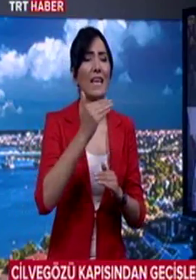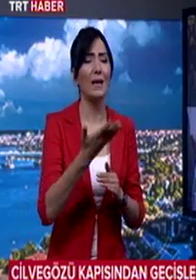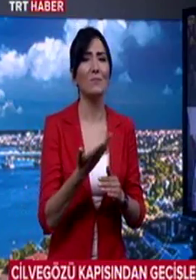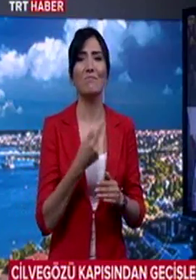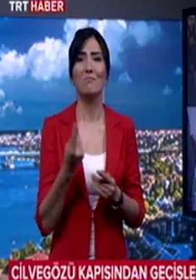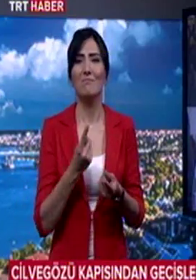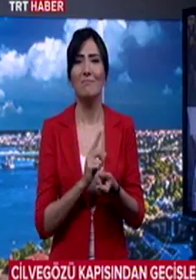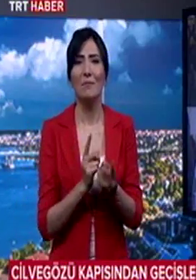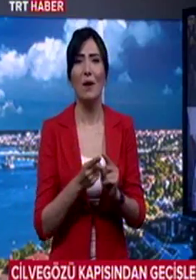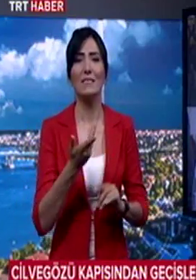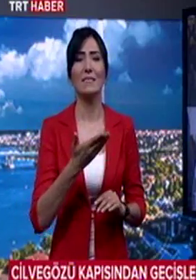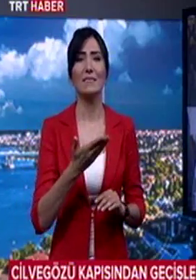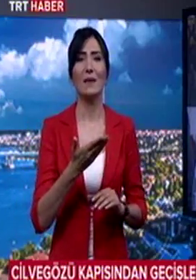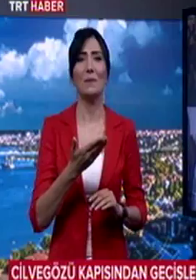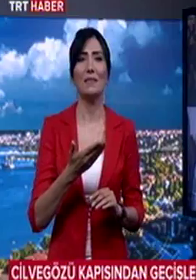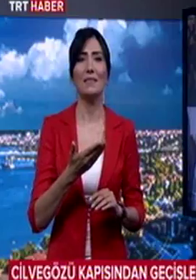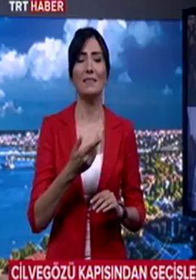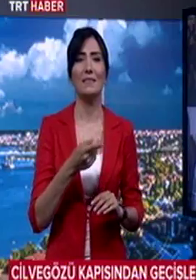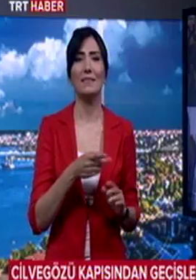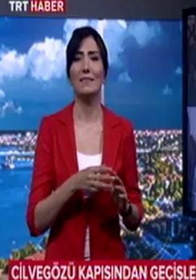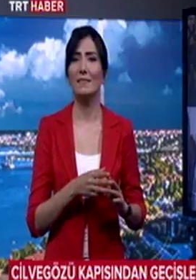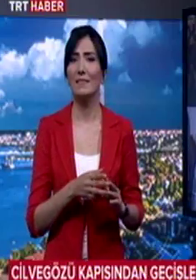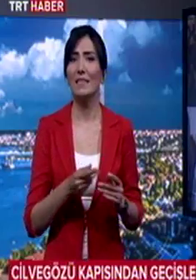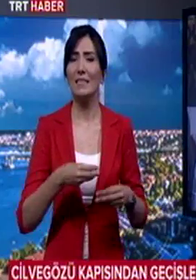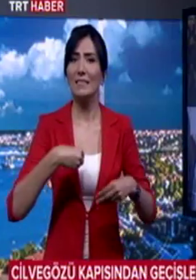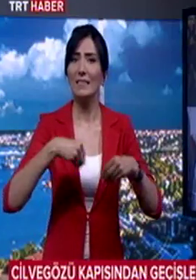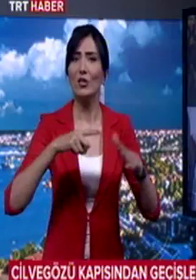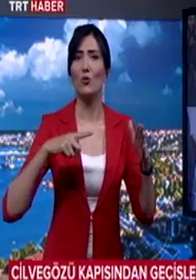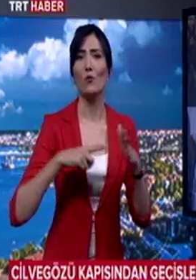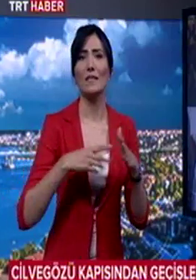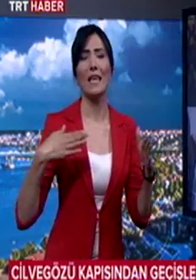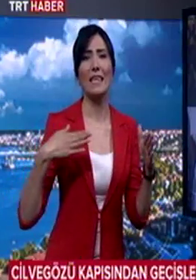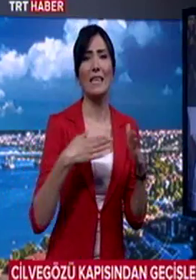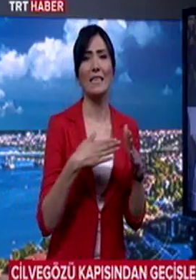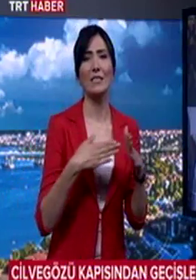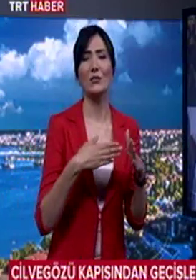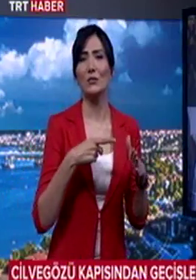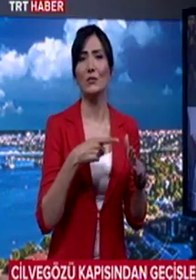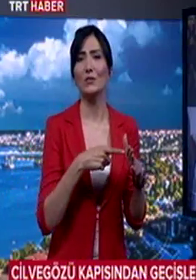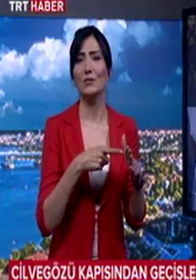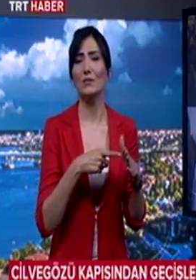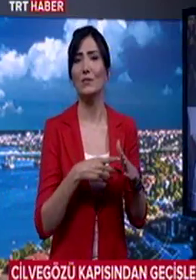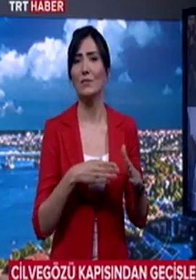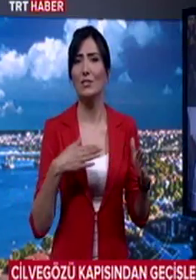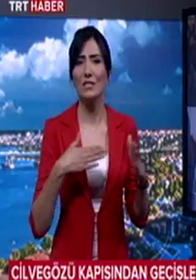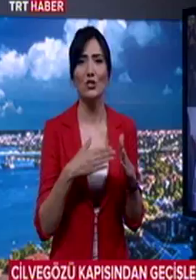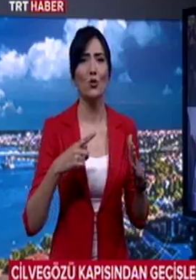diğer malların ihracı noktasında ve gidişi noktasında